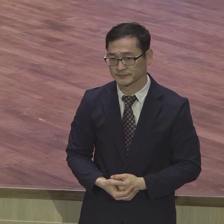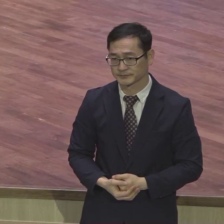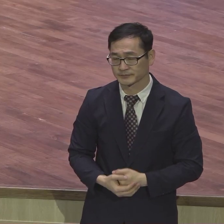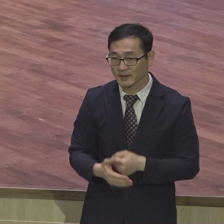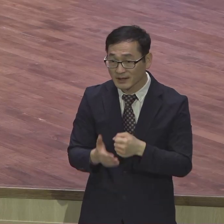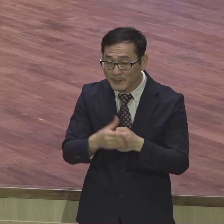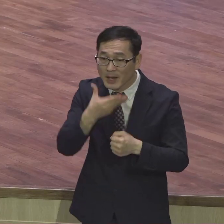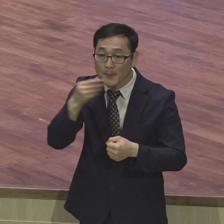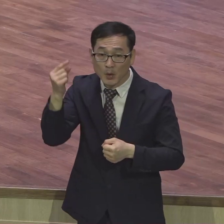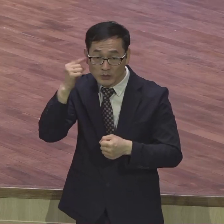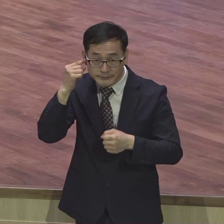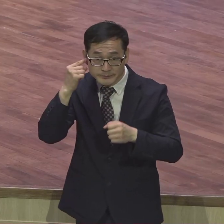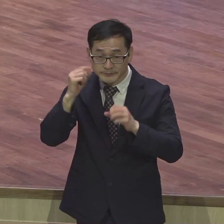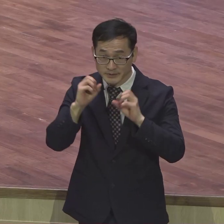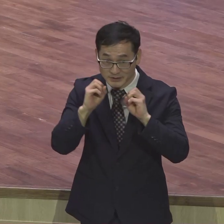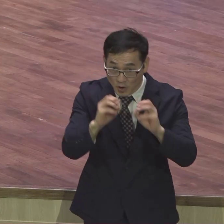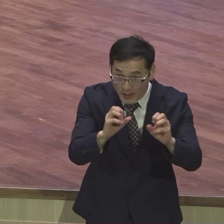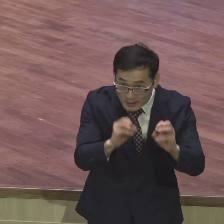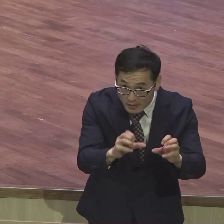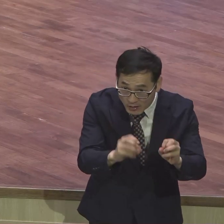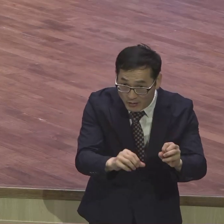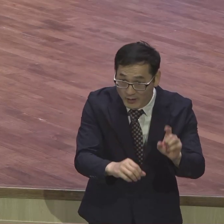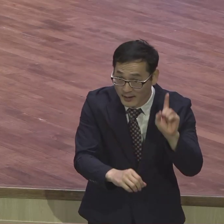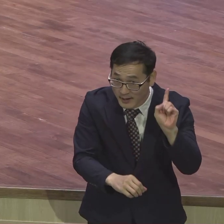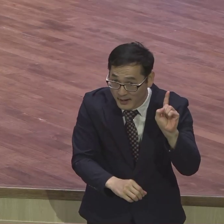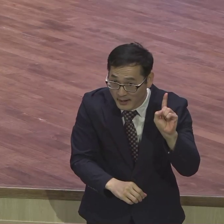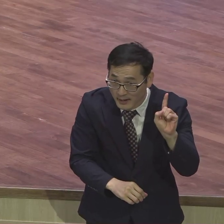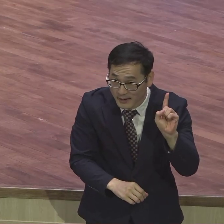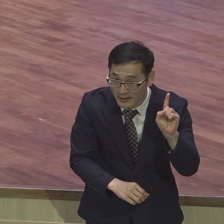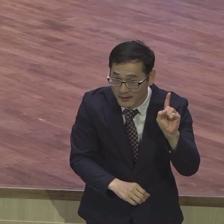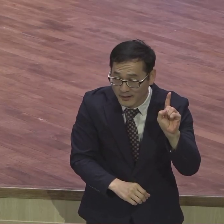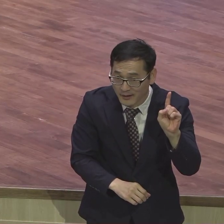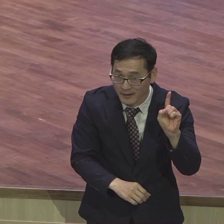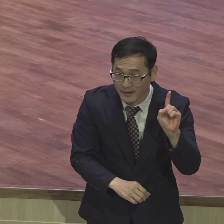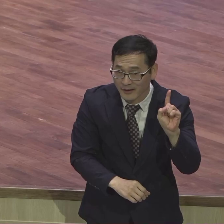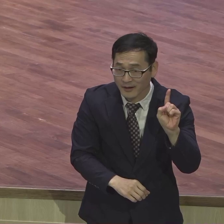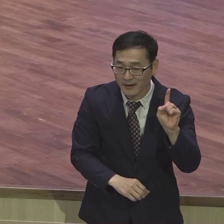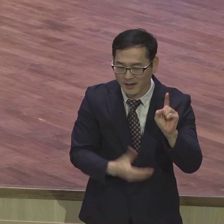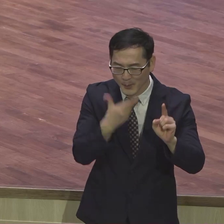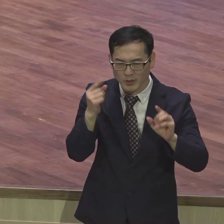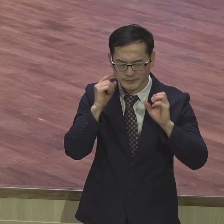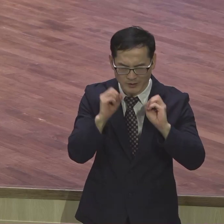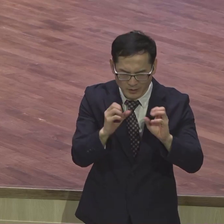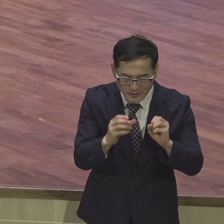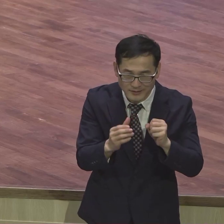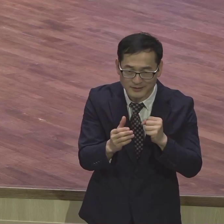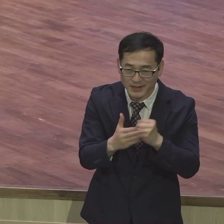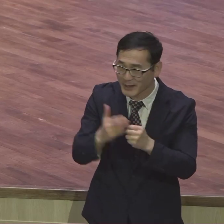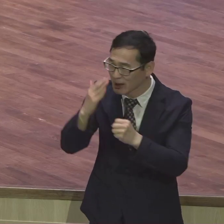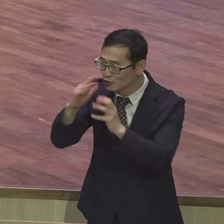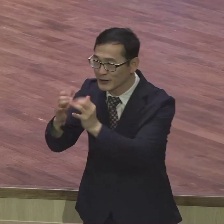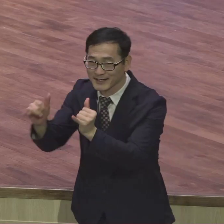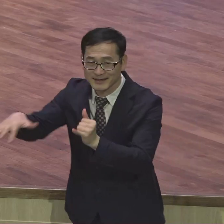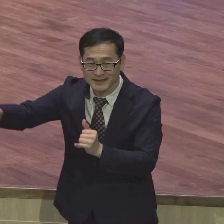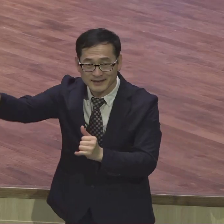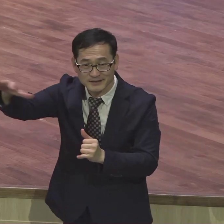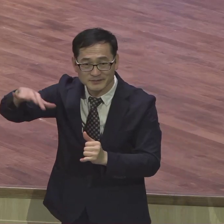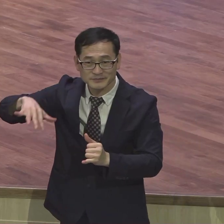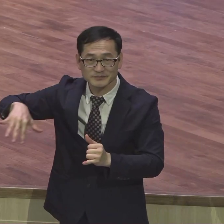전한다는 이유만으로 이 바울은 유대인에게 40대 한대 감하는 매를